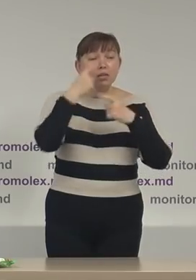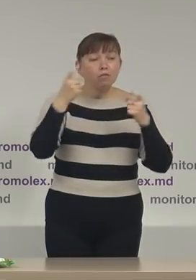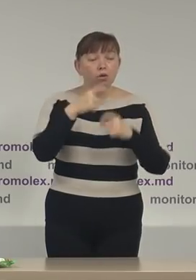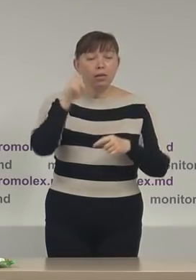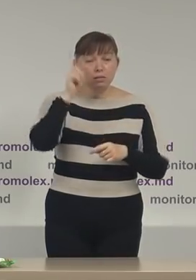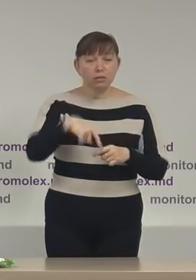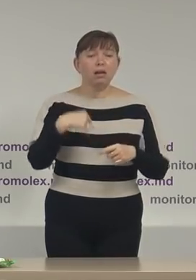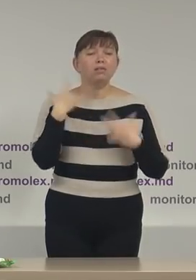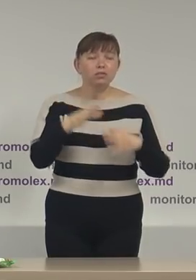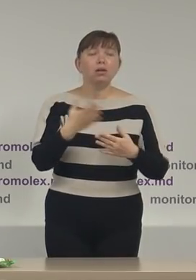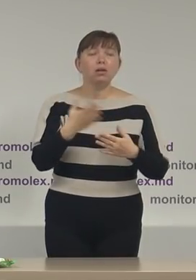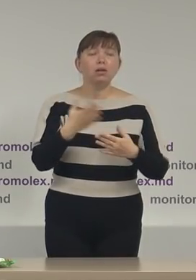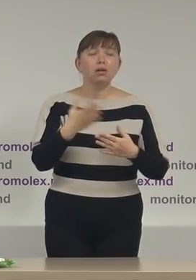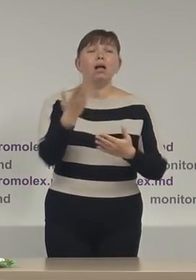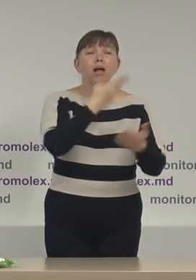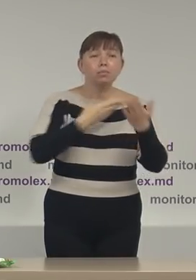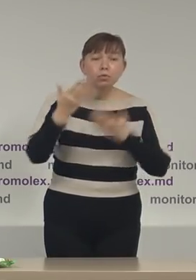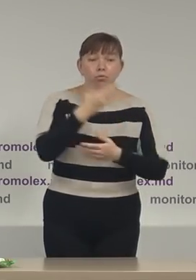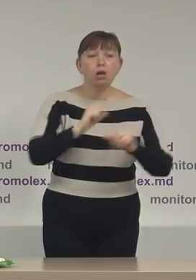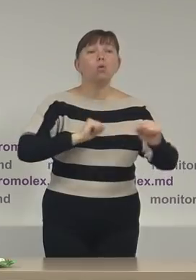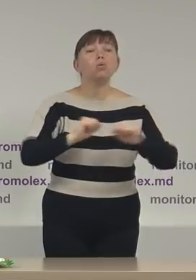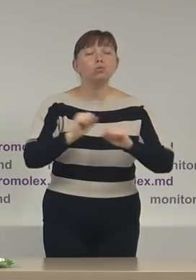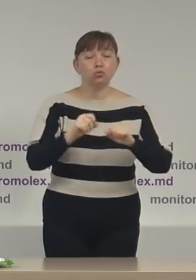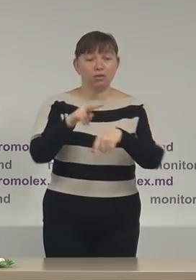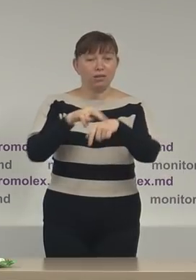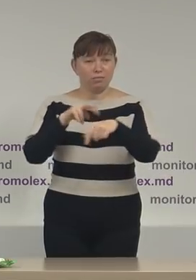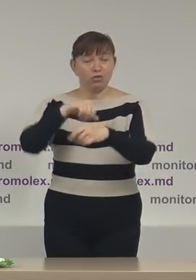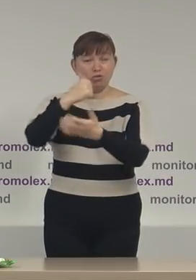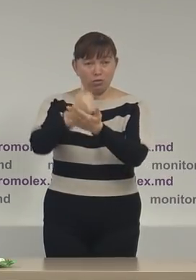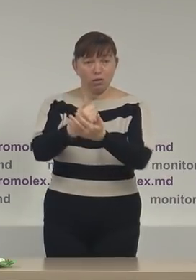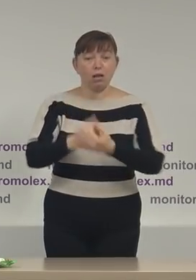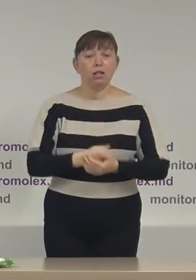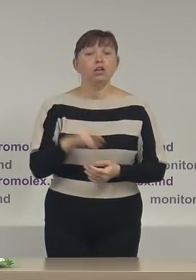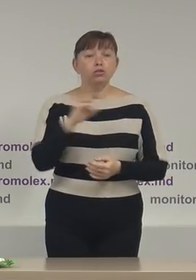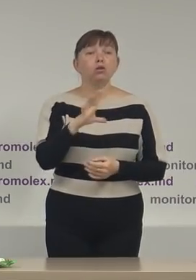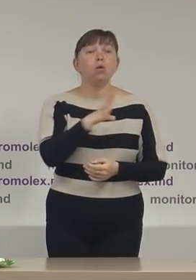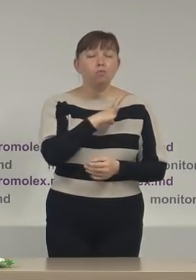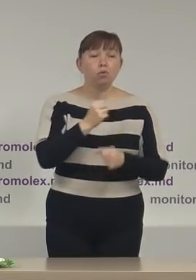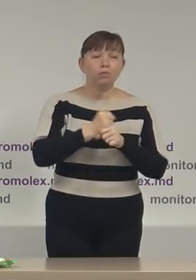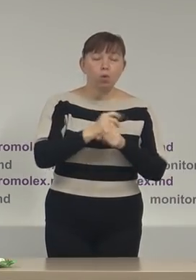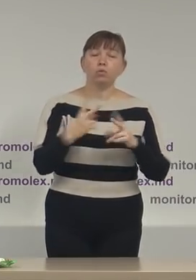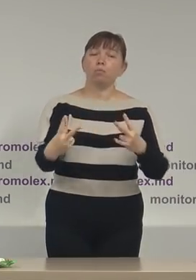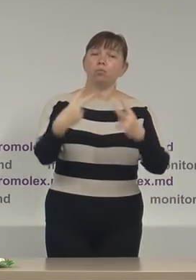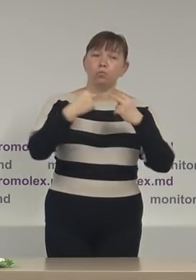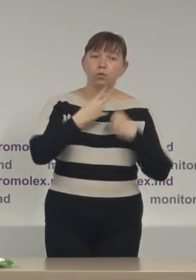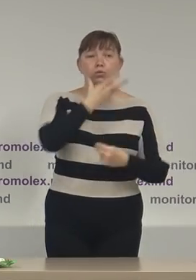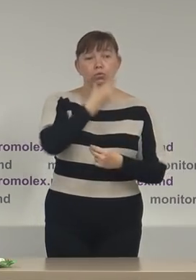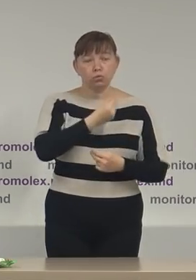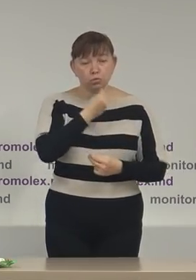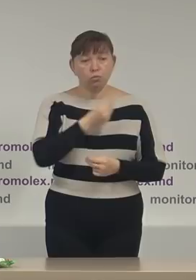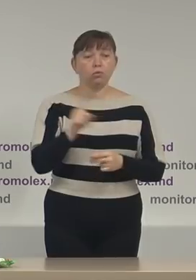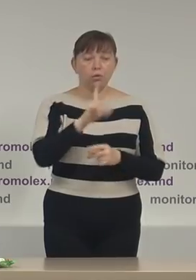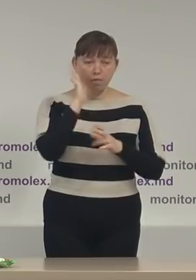chiar dacă am discutat cu conducerea inspectoratului general de poliție și au fost făcute promisiuni când se va